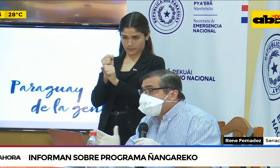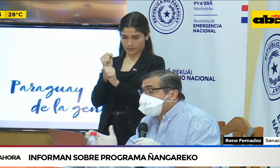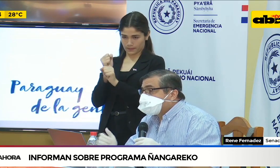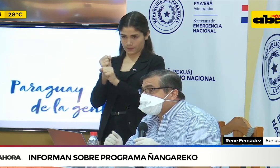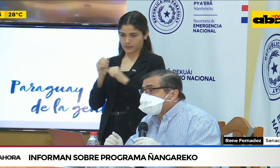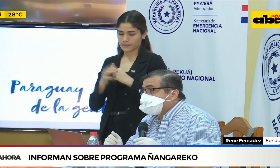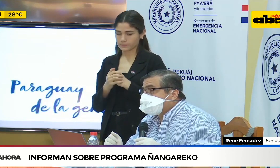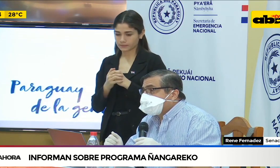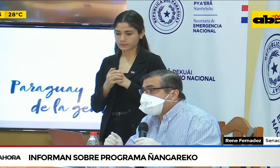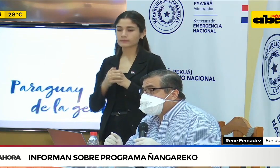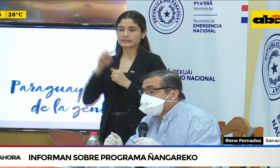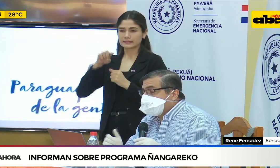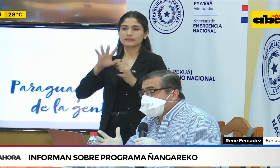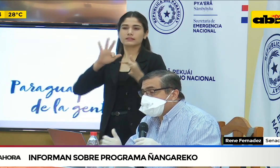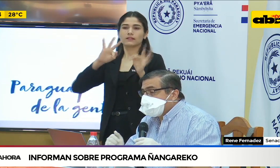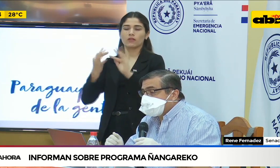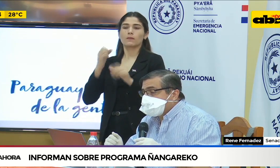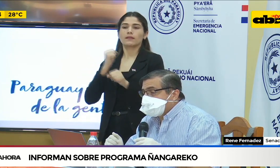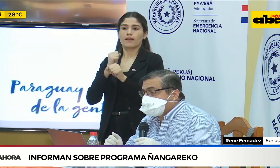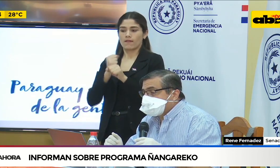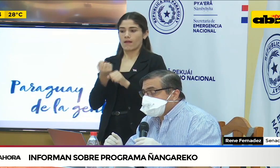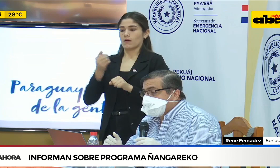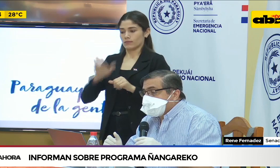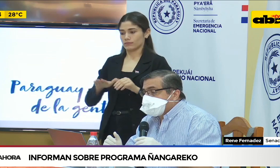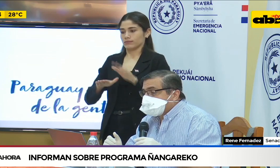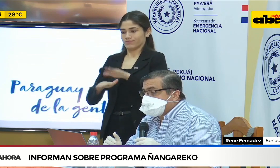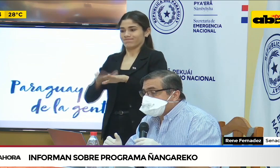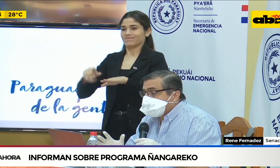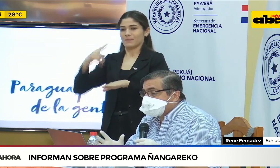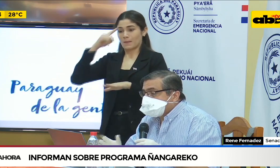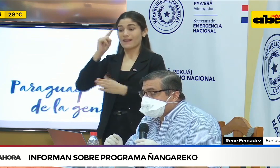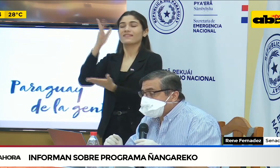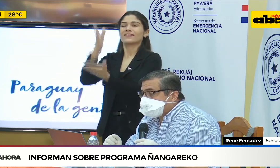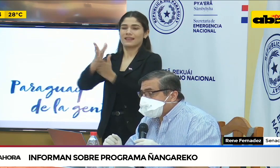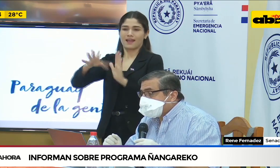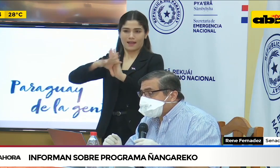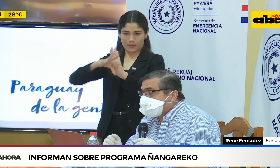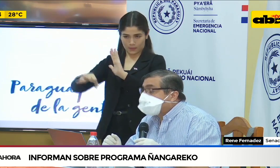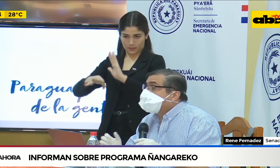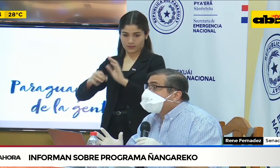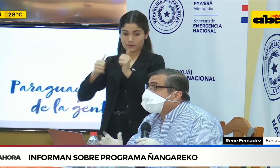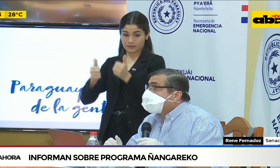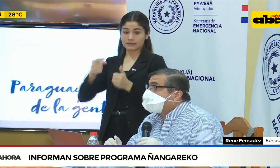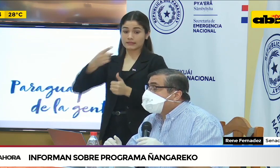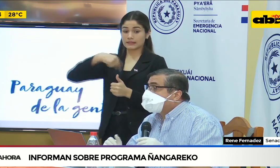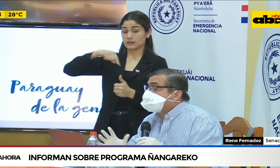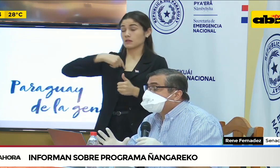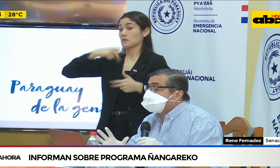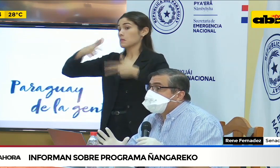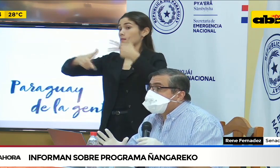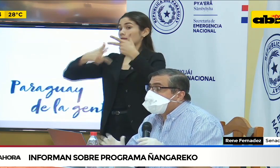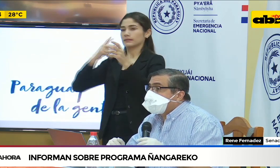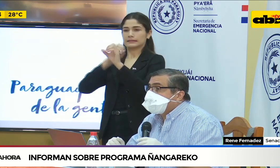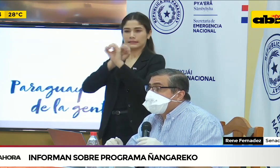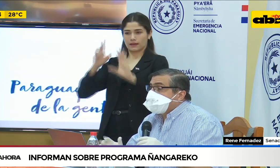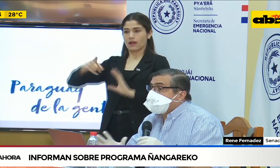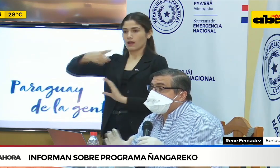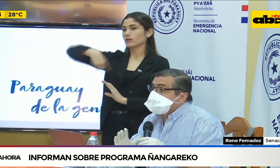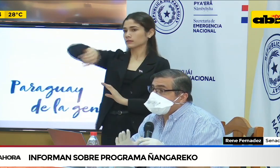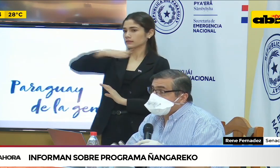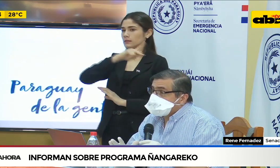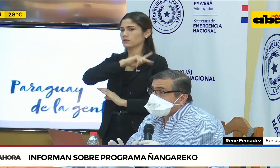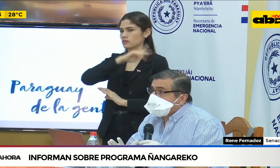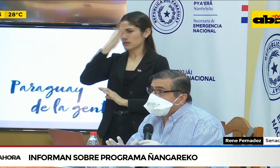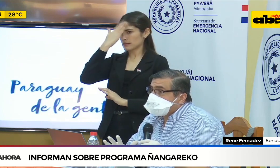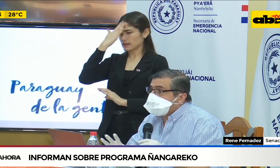pasos administrativos. Entonces, eso es lo que queremos explicar en lo que se refiere a la